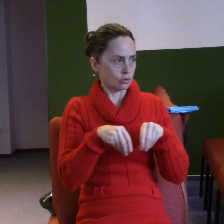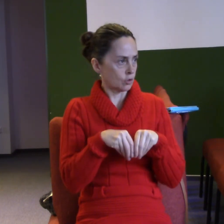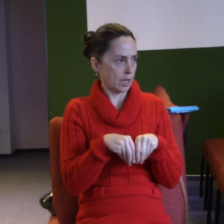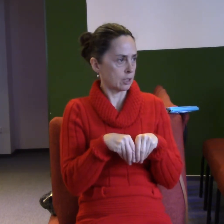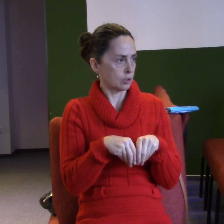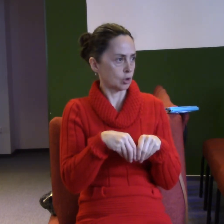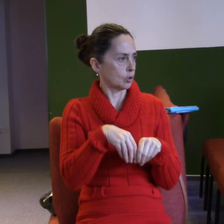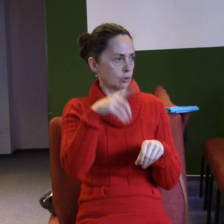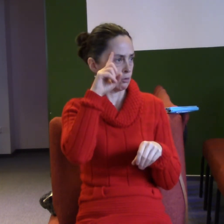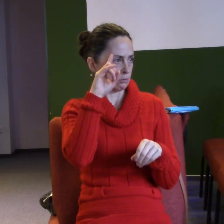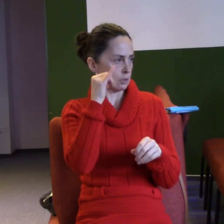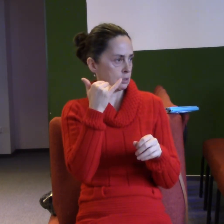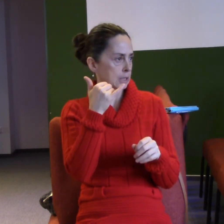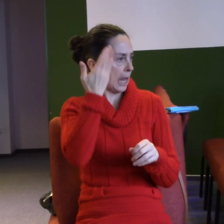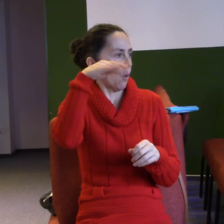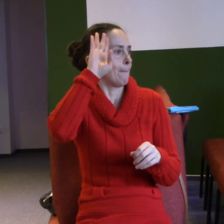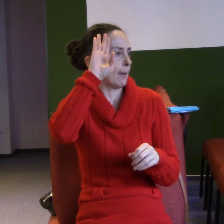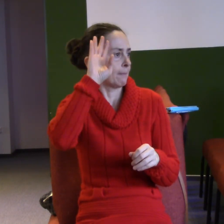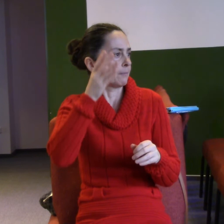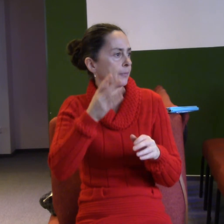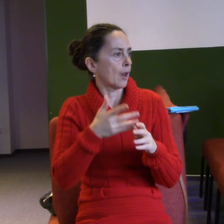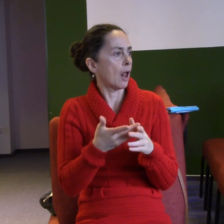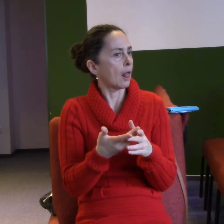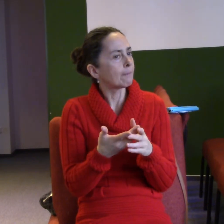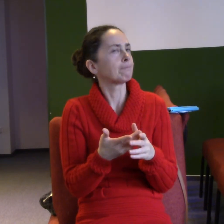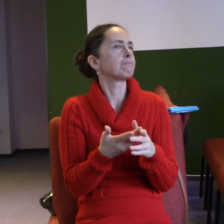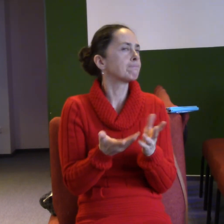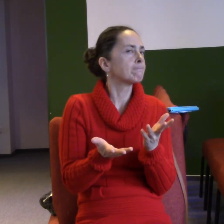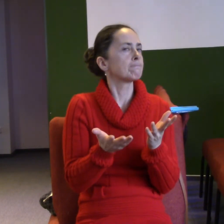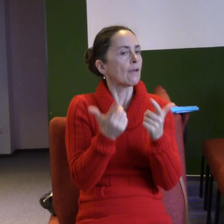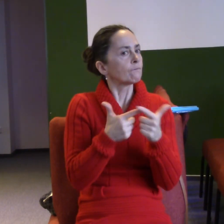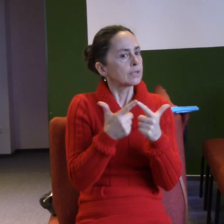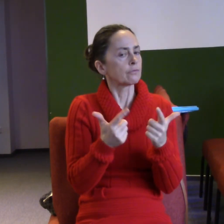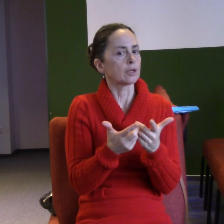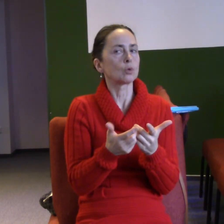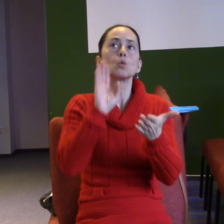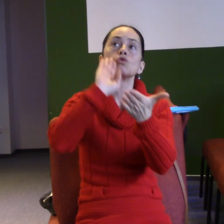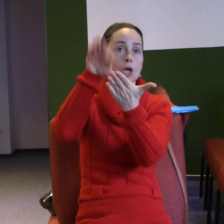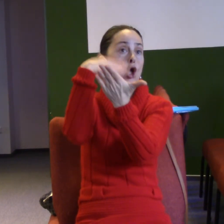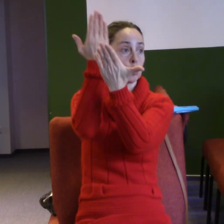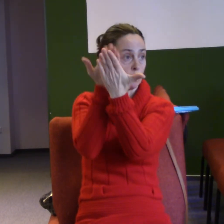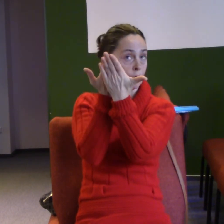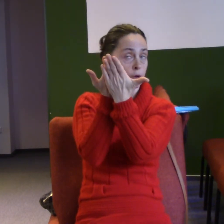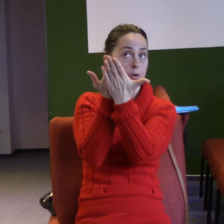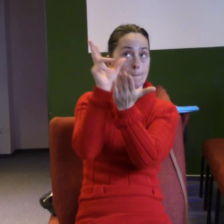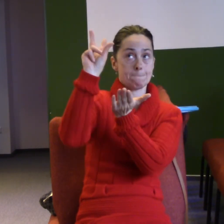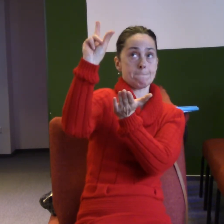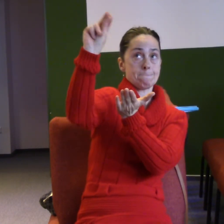byl ten, jakoby ta vyhýbka, té důvěry. On má řešení. On to